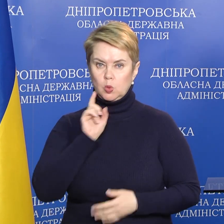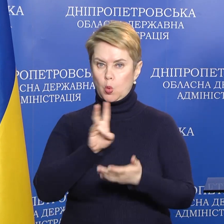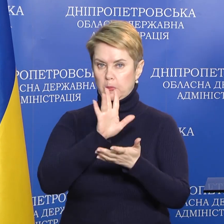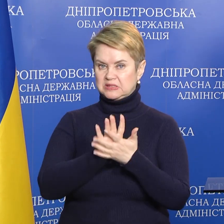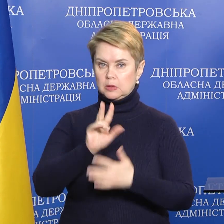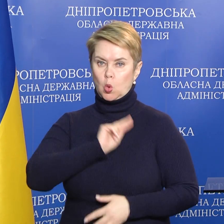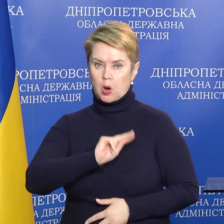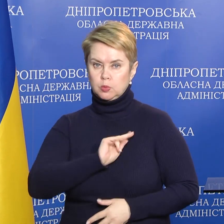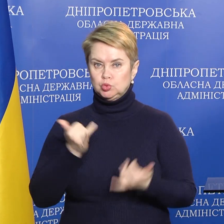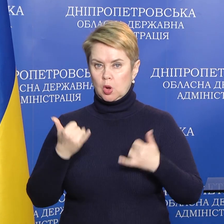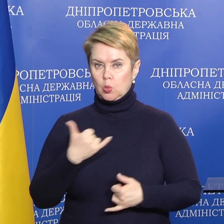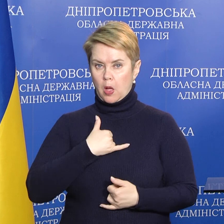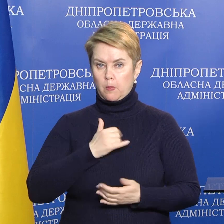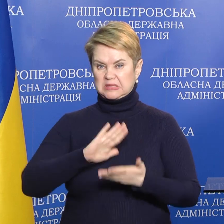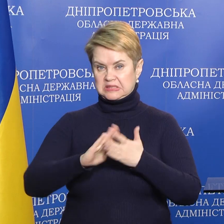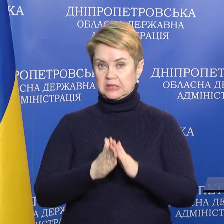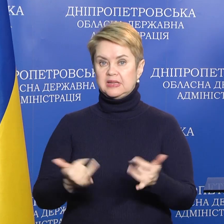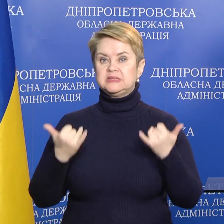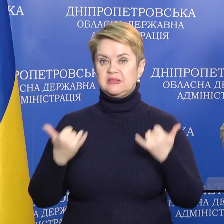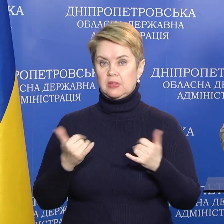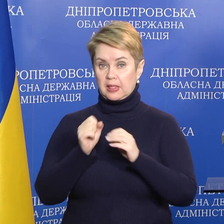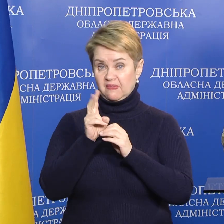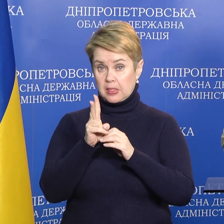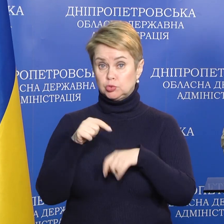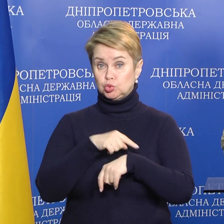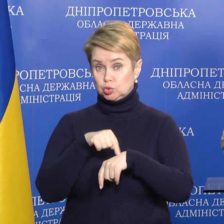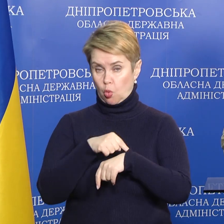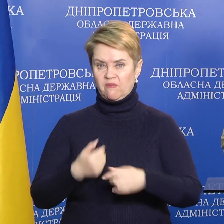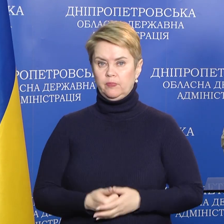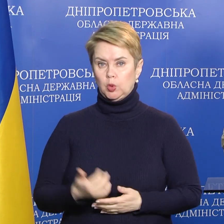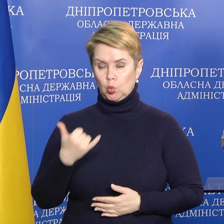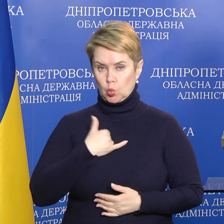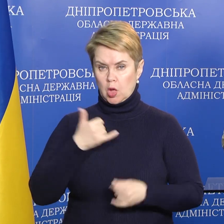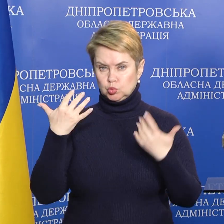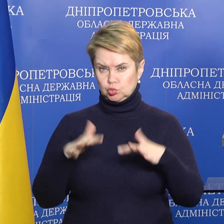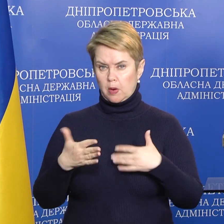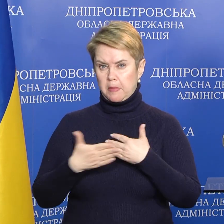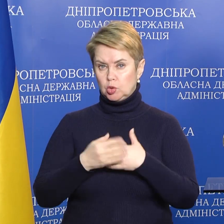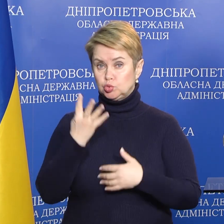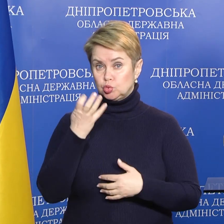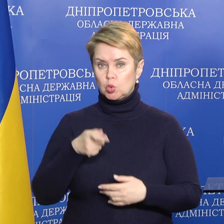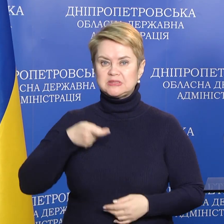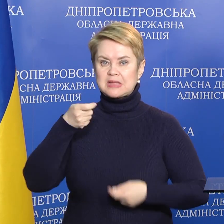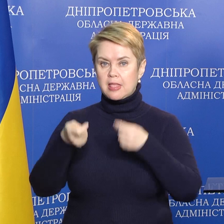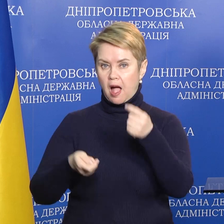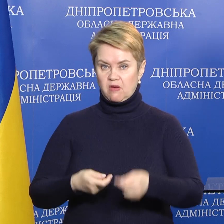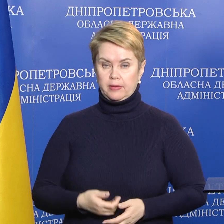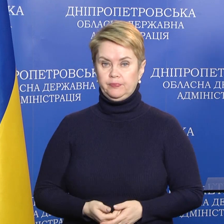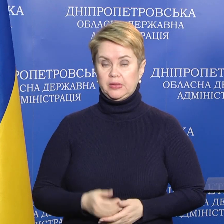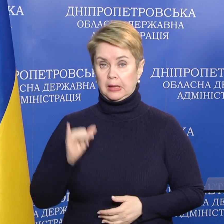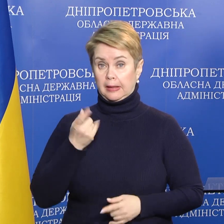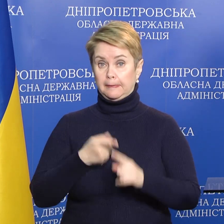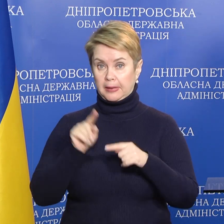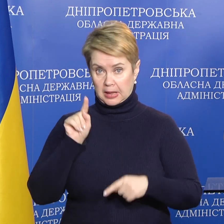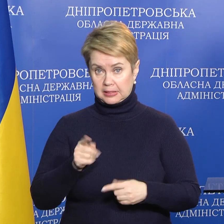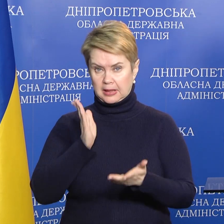постоянную работу. Сейчас у нас по состоянию на сегодня на 12 часов у нас уже порядка 400 заявок. И